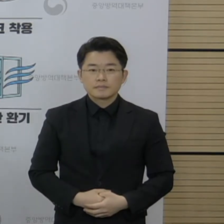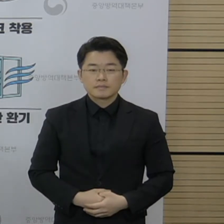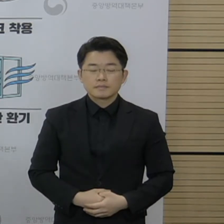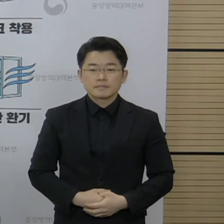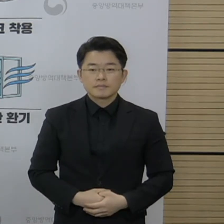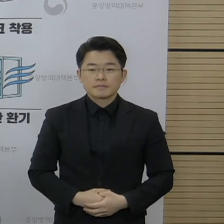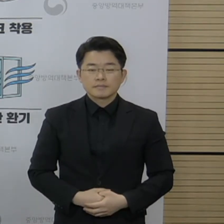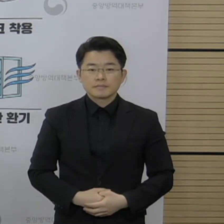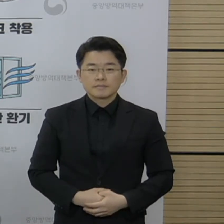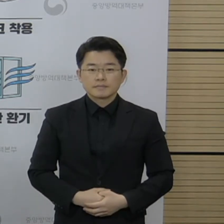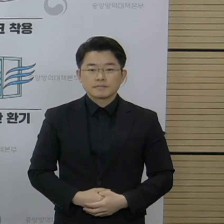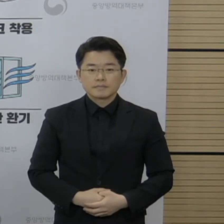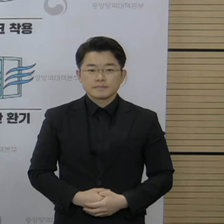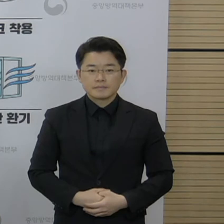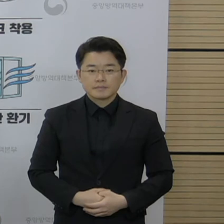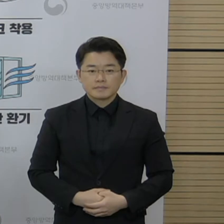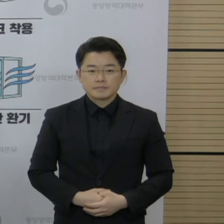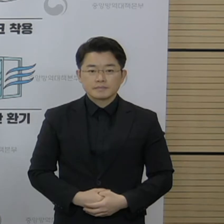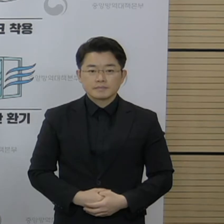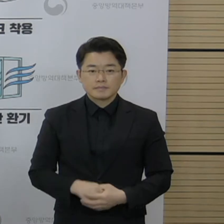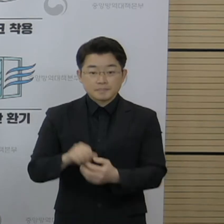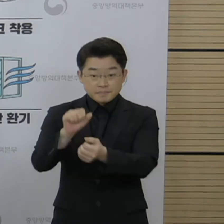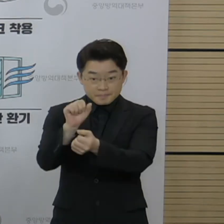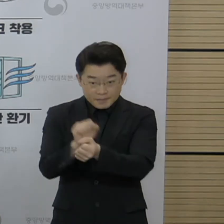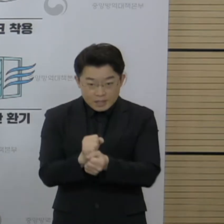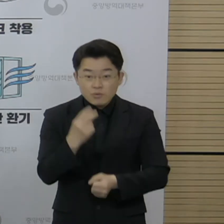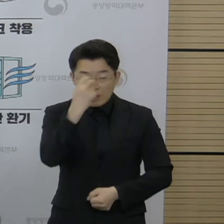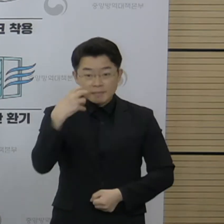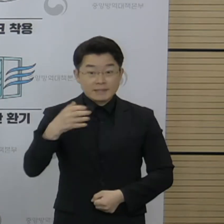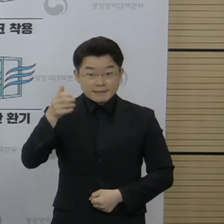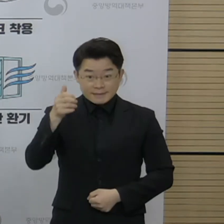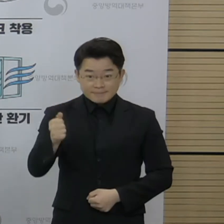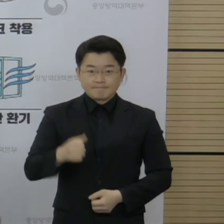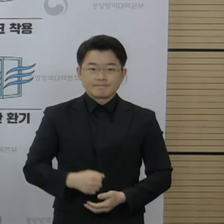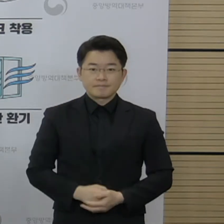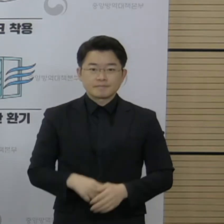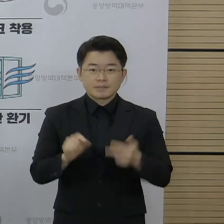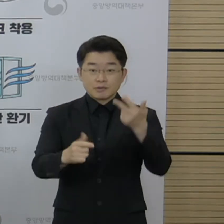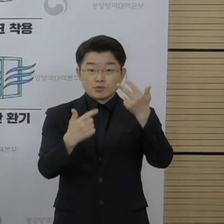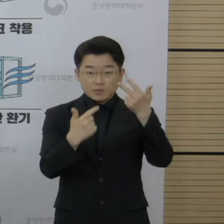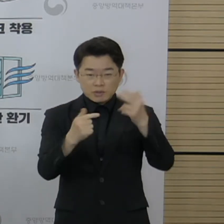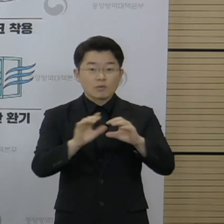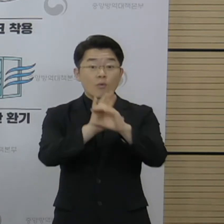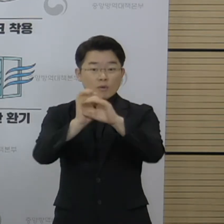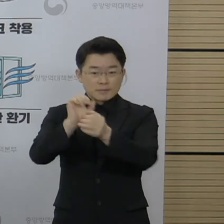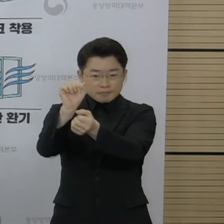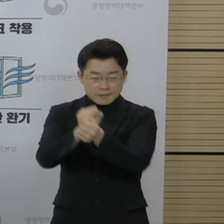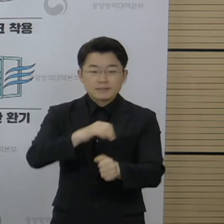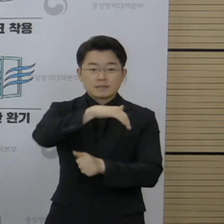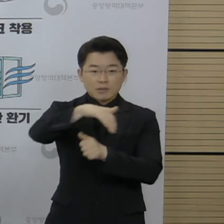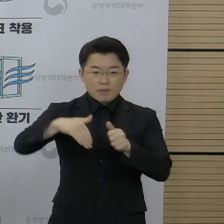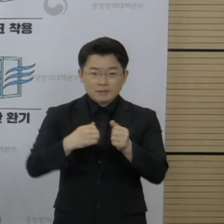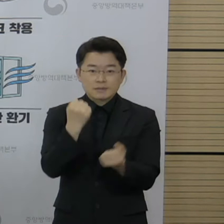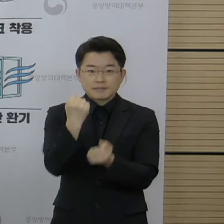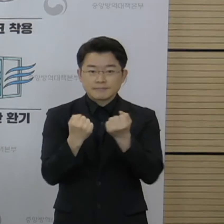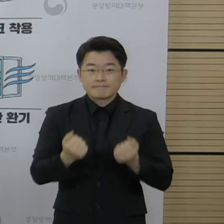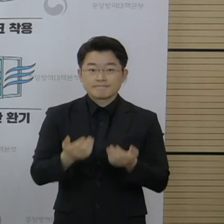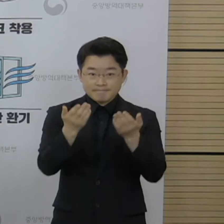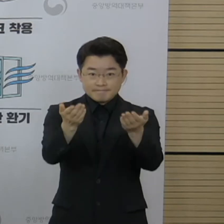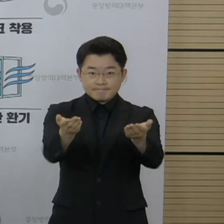네, 방대본 역학조사 분석단장입니다. 7월 6일 코로나19 감염병 정례 브리핑 시작하겠습니다.